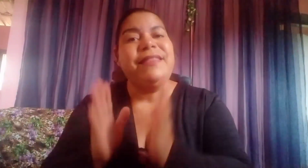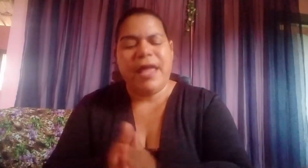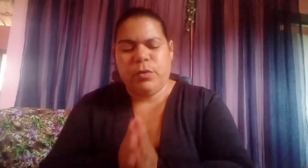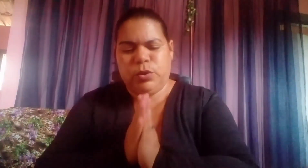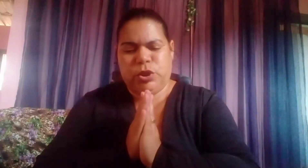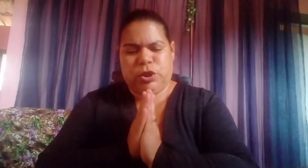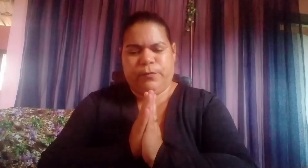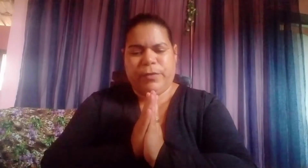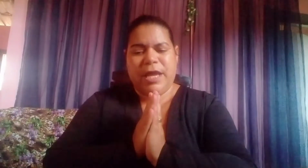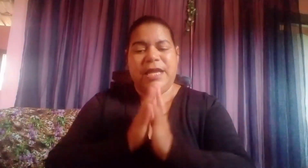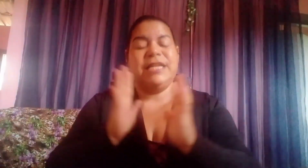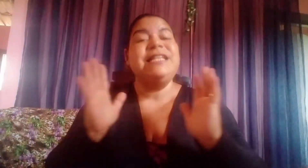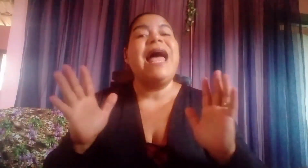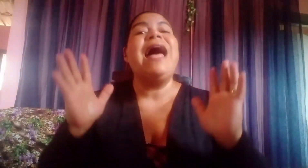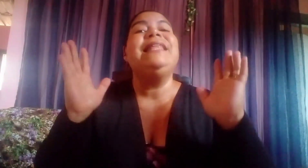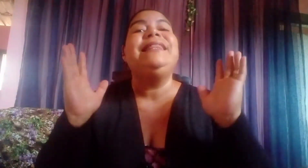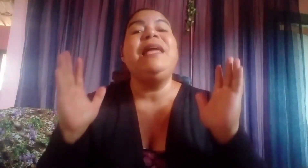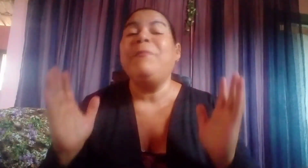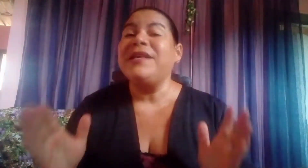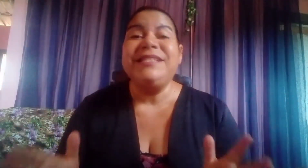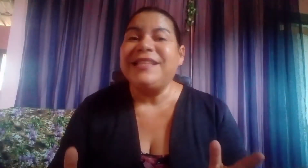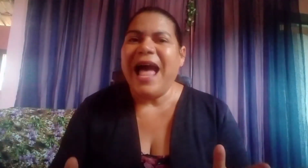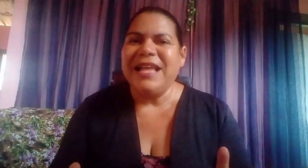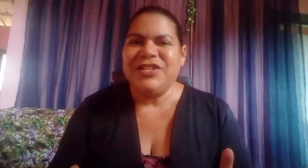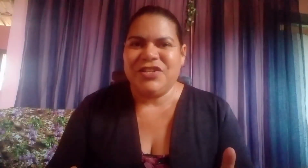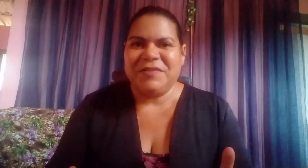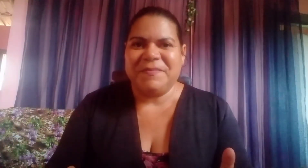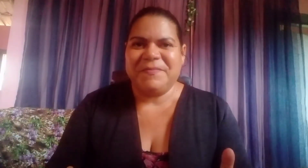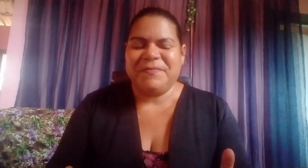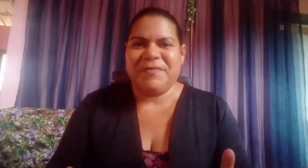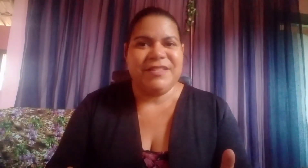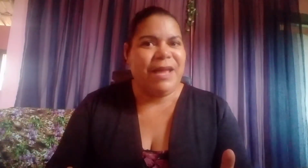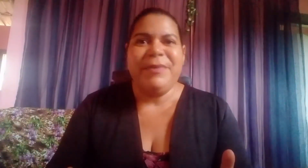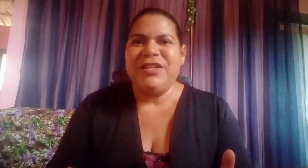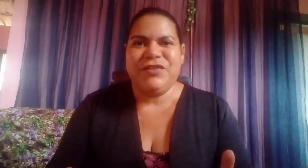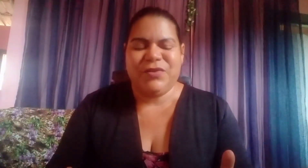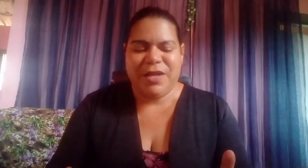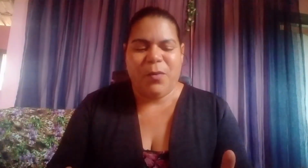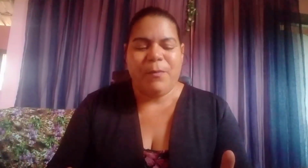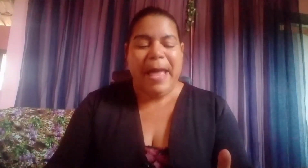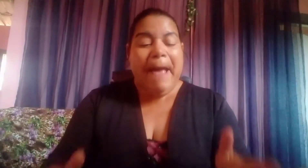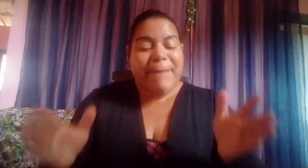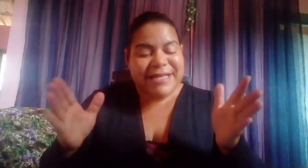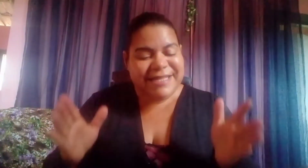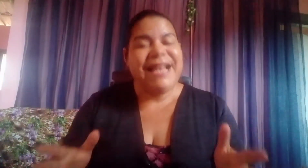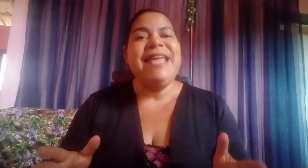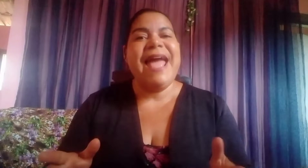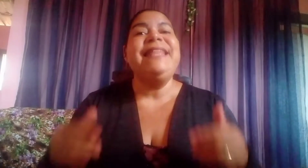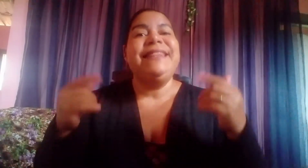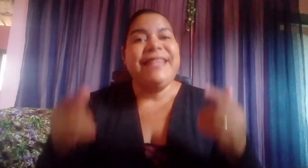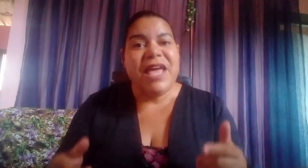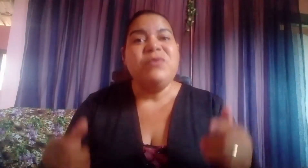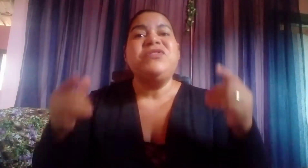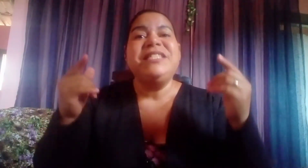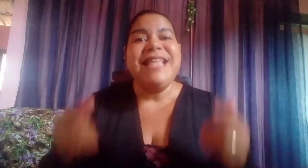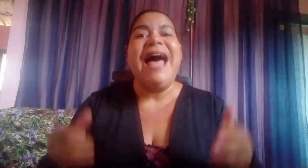Deus na tempestade. Sabia disso, não? Mas Ele é Deus na